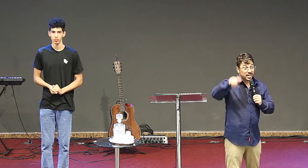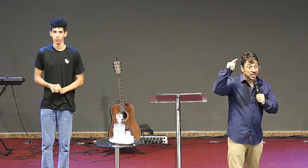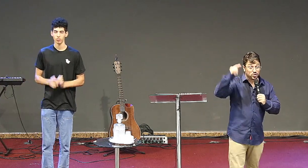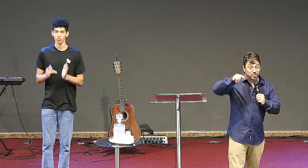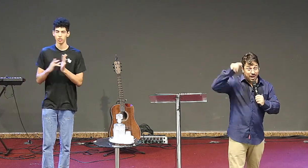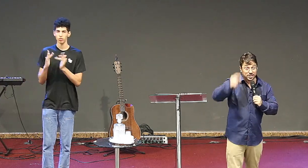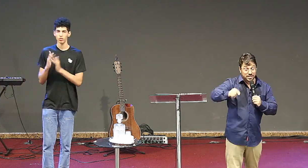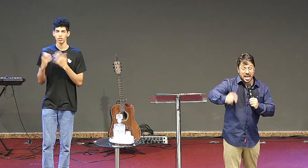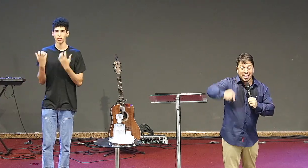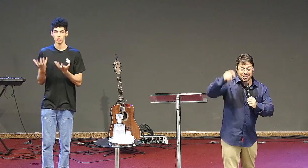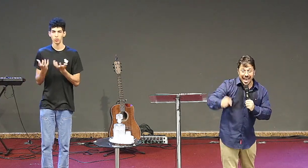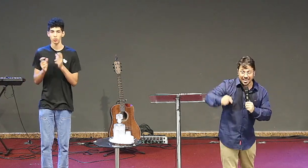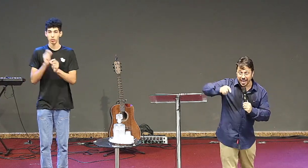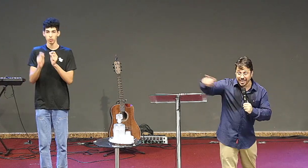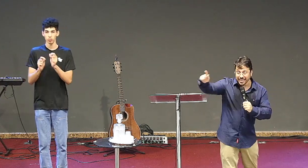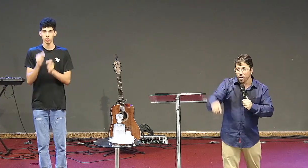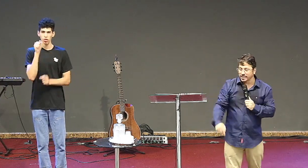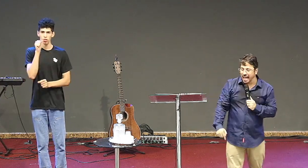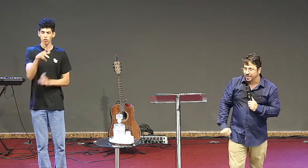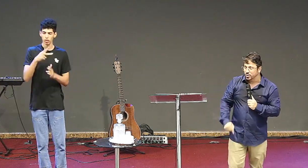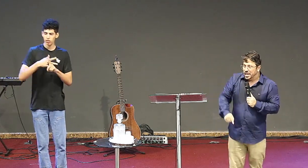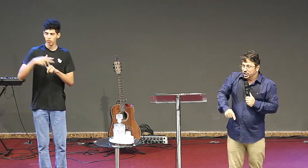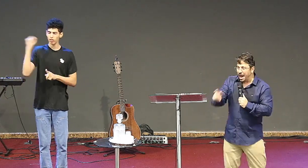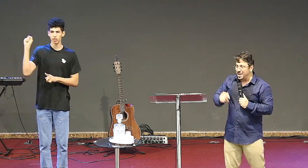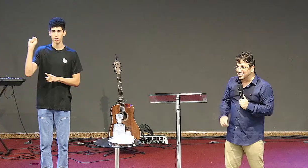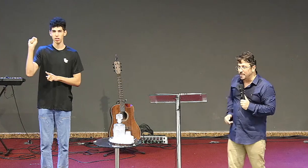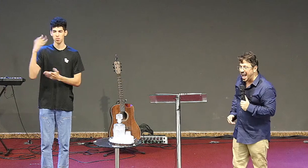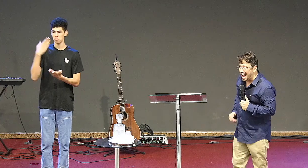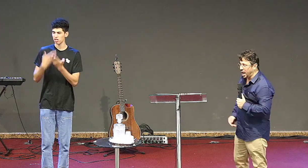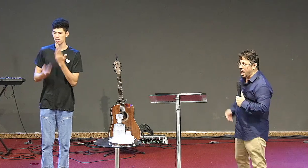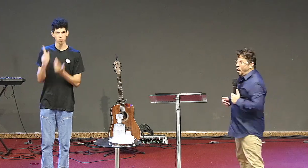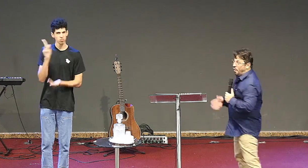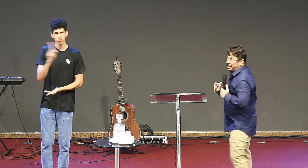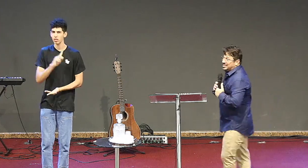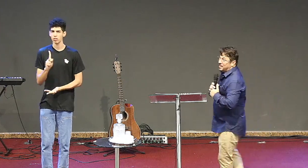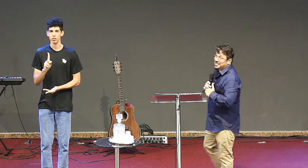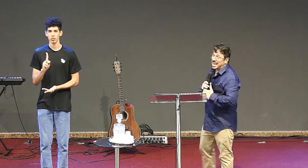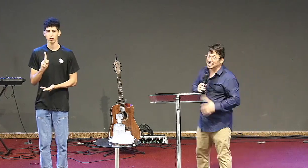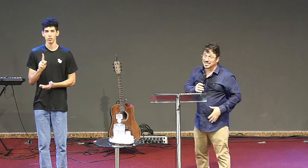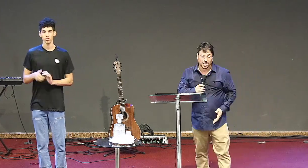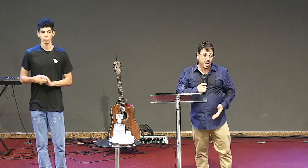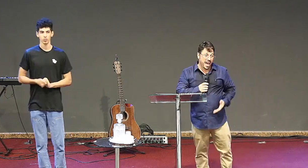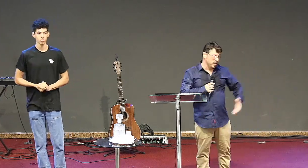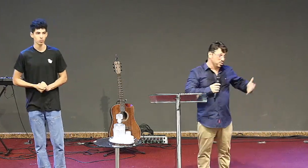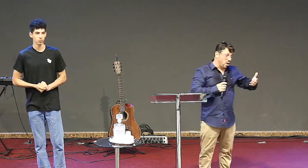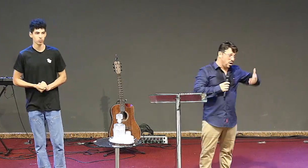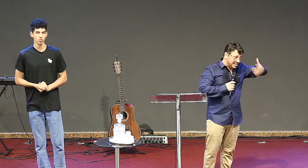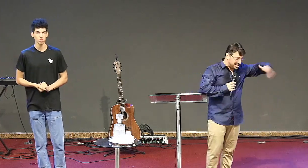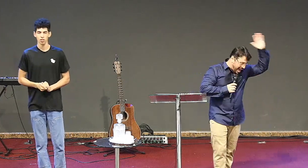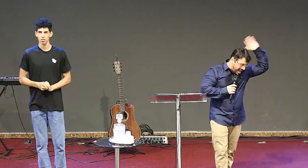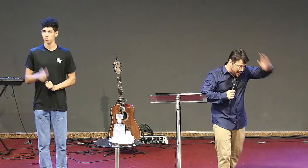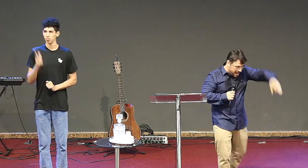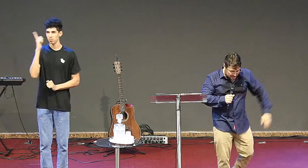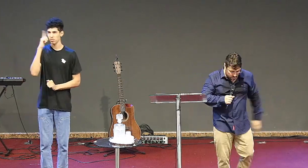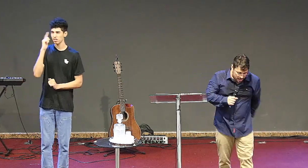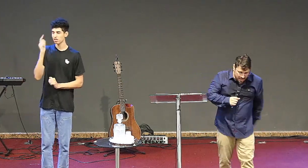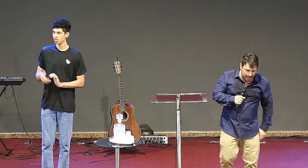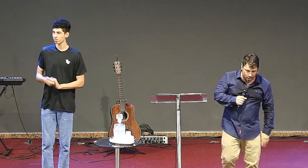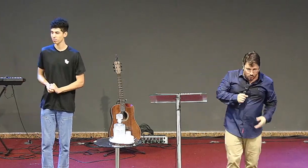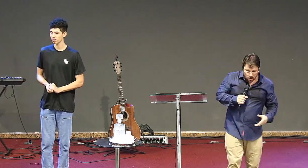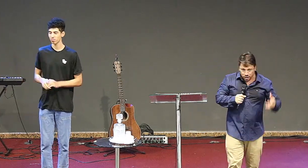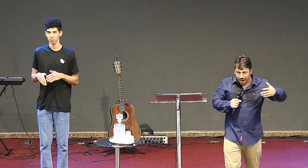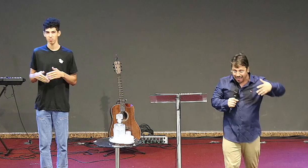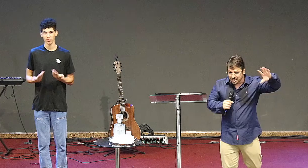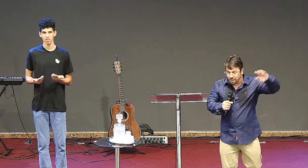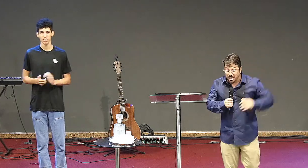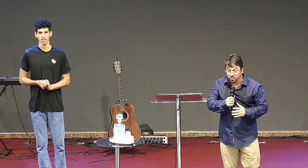vencendo Deus não quer você saindo daqui derrotado de cabeça baixa ouvindo essa mensagem dizendo é eu estou lascado mesmo e